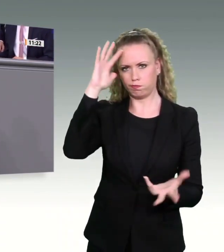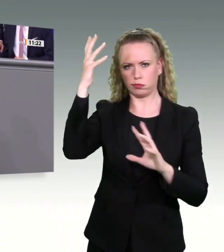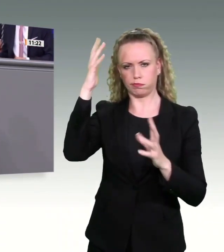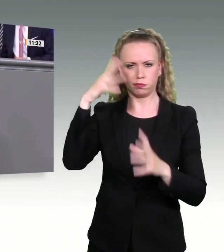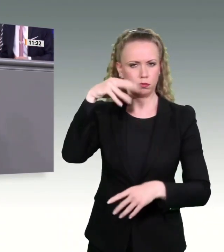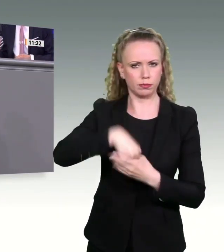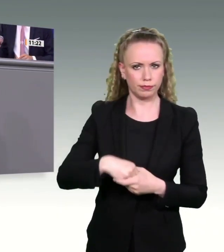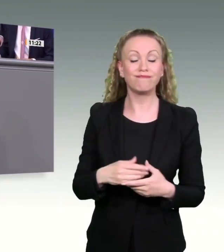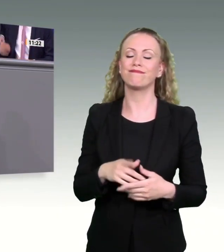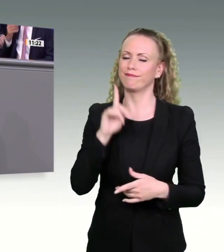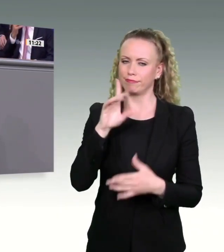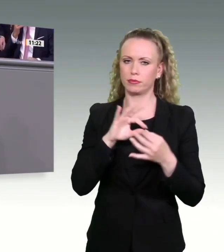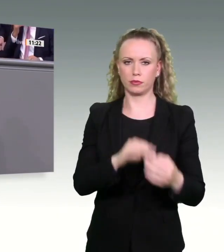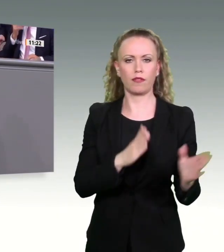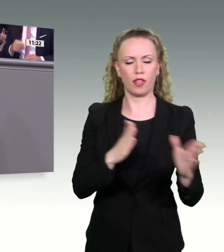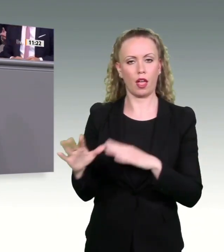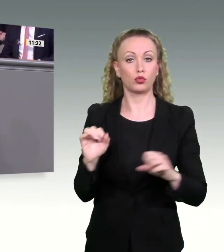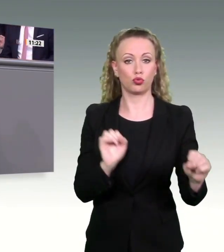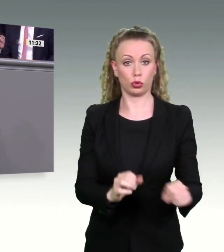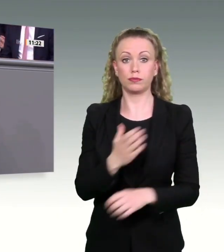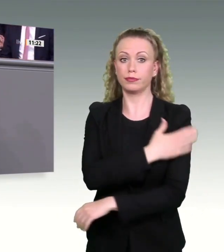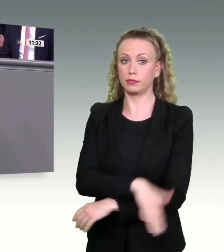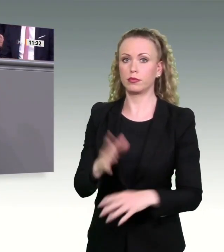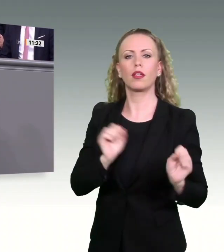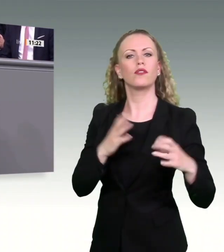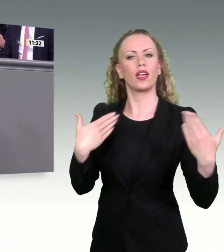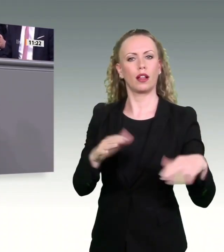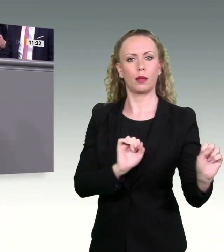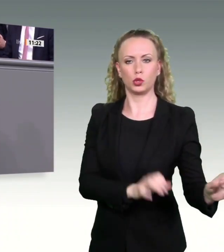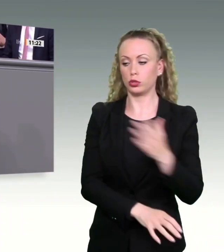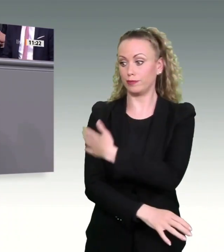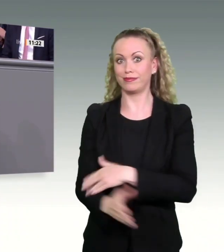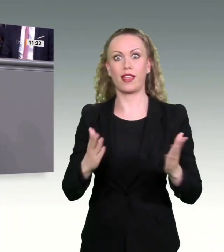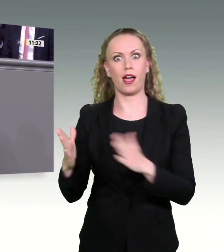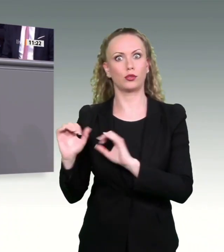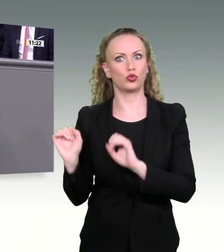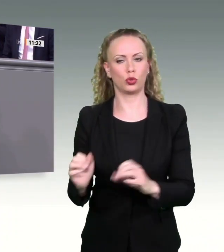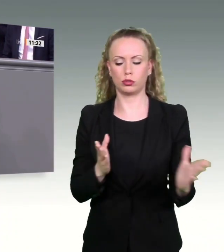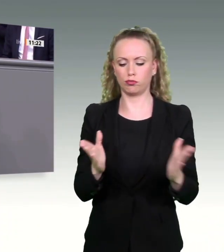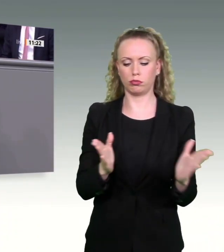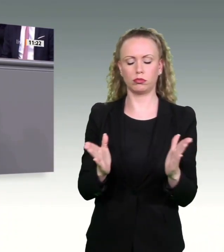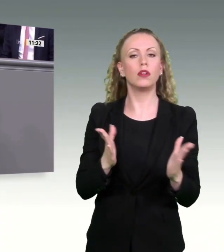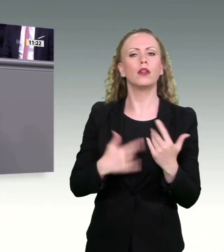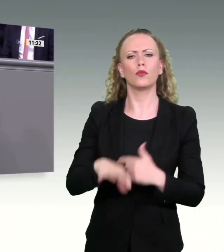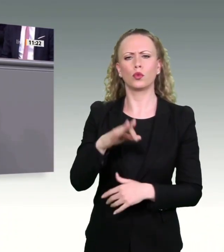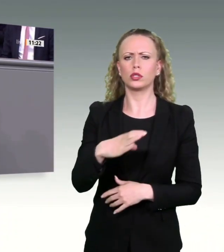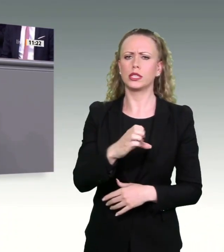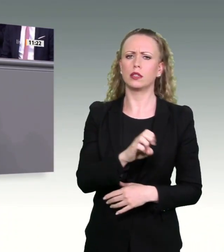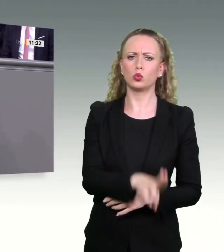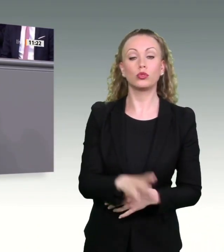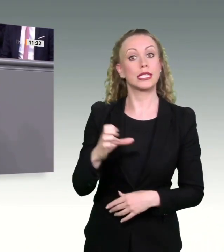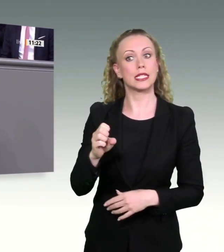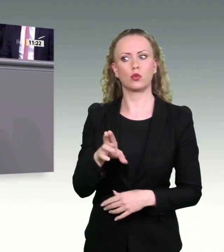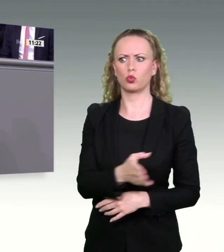Spannungsfeld zwischen Klimaschutz auf der einen Seite und Artenschutz auf der anderen Seite positionieren sich CDU und CSU völlig